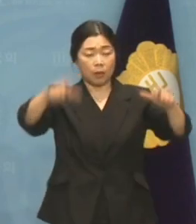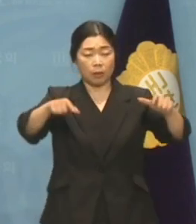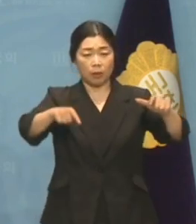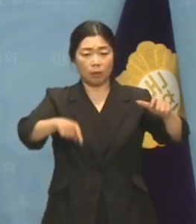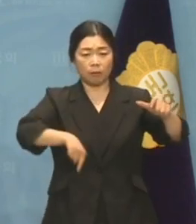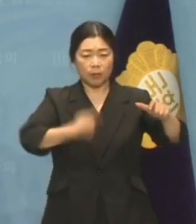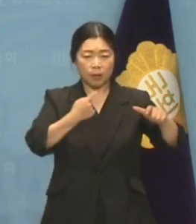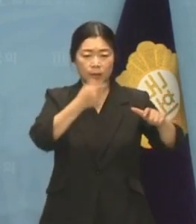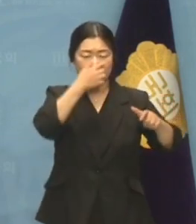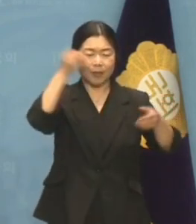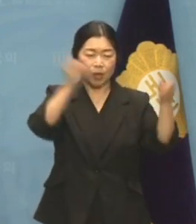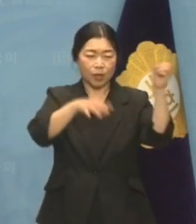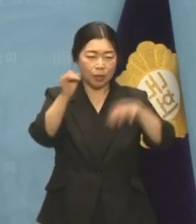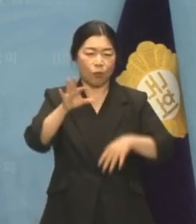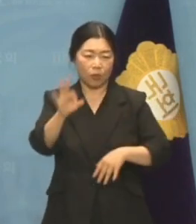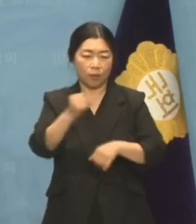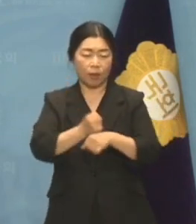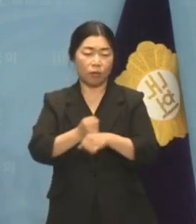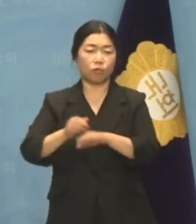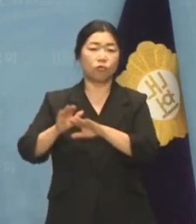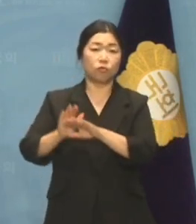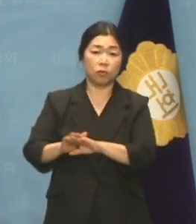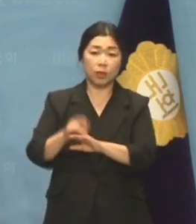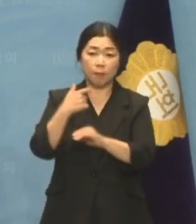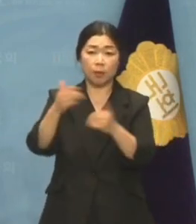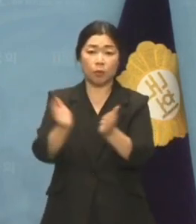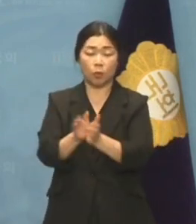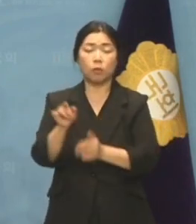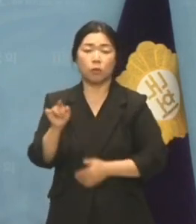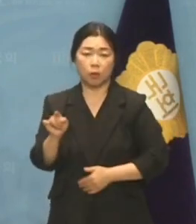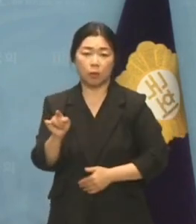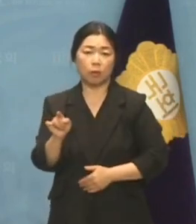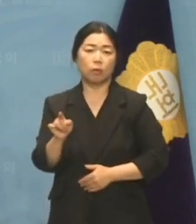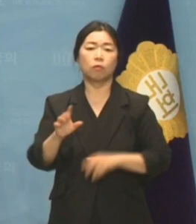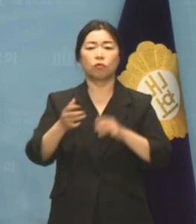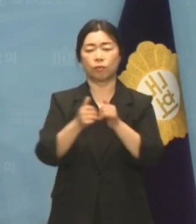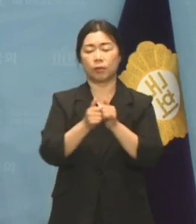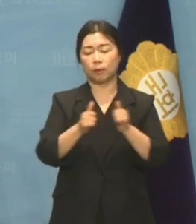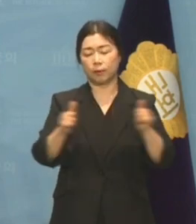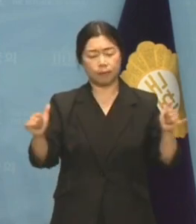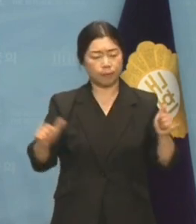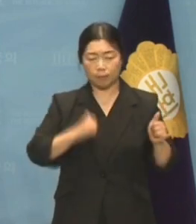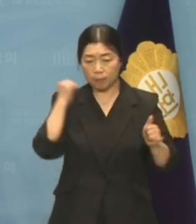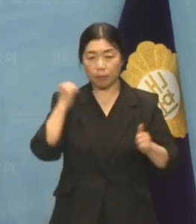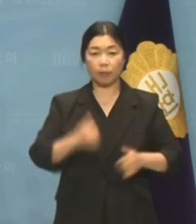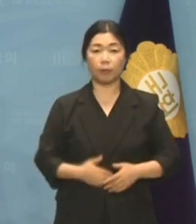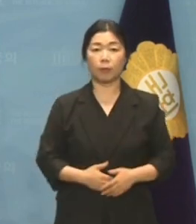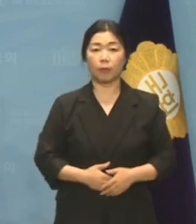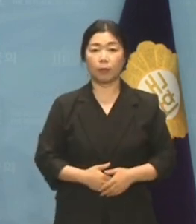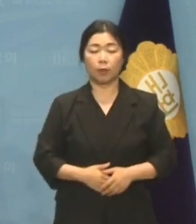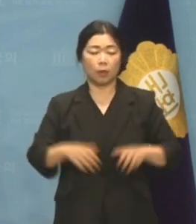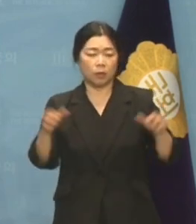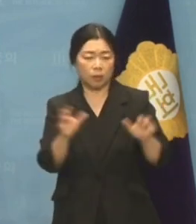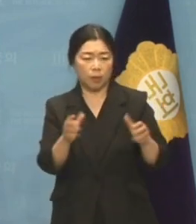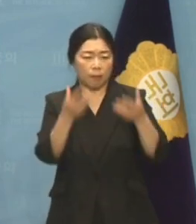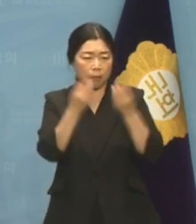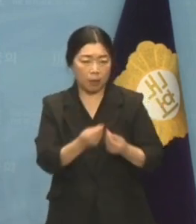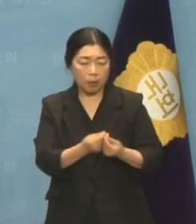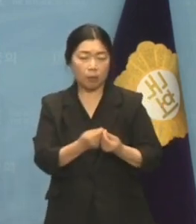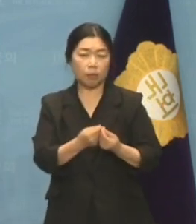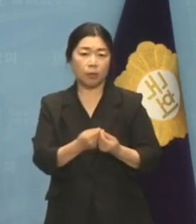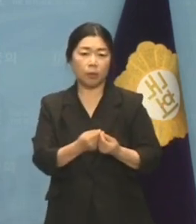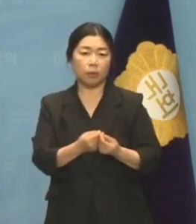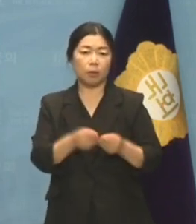쓰레기장과 화장실로 만든 민노총에 대해 국민들은 분노했습니다. 집회를 빙자한